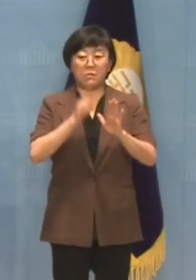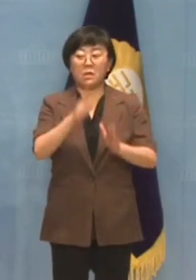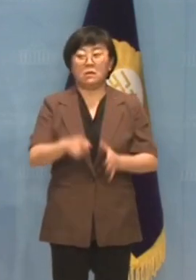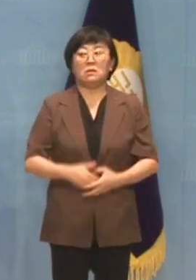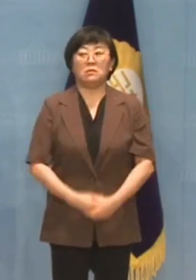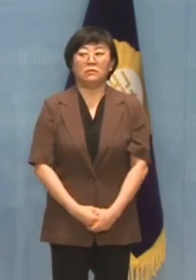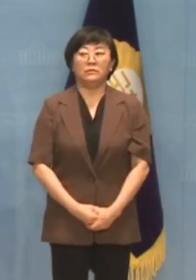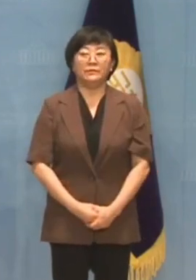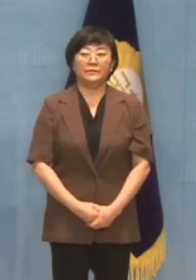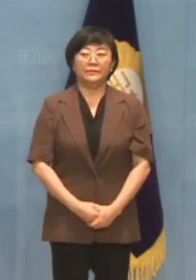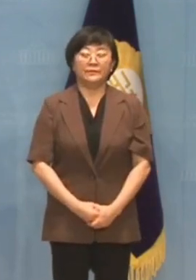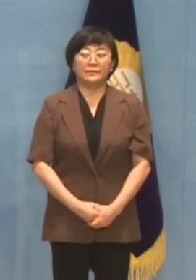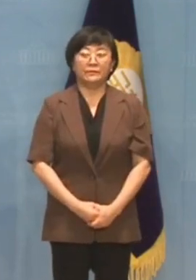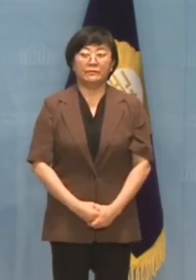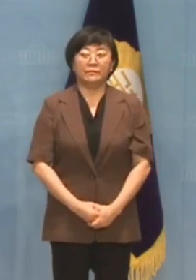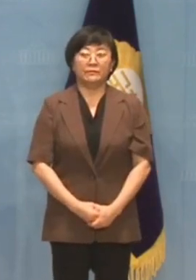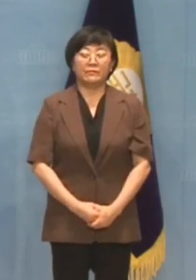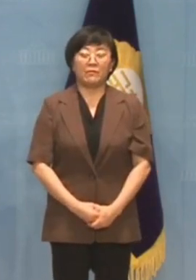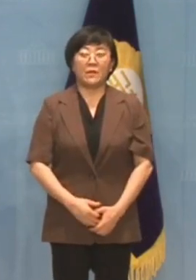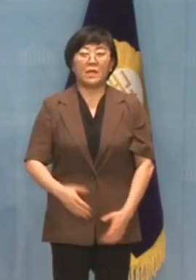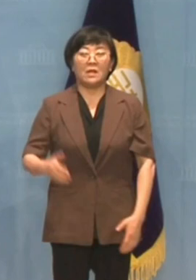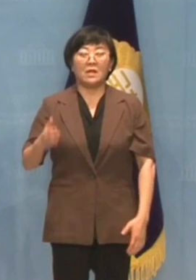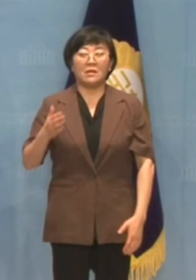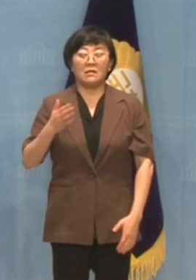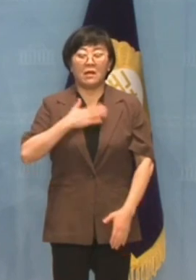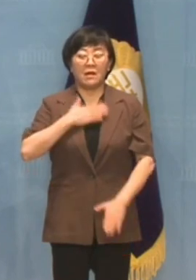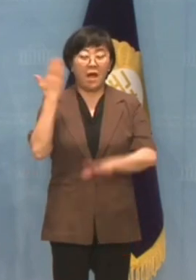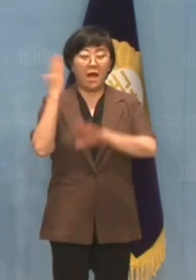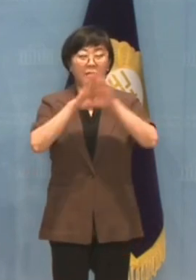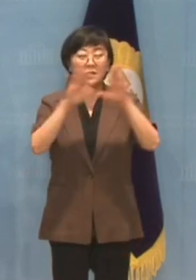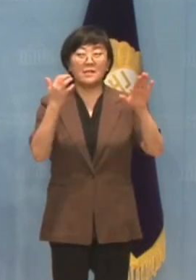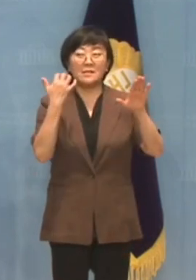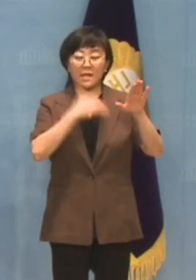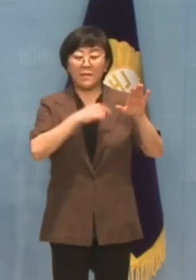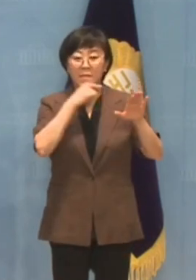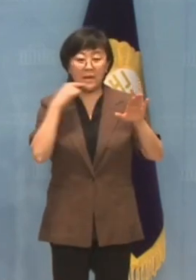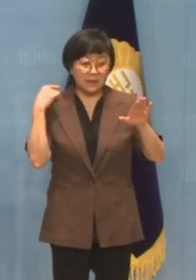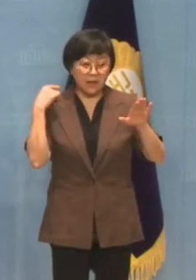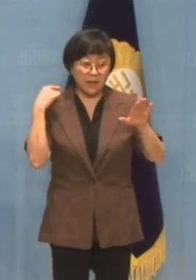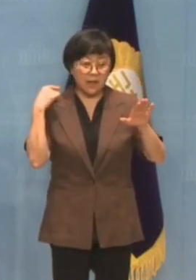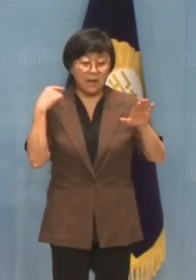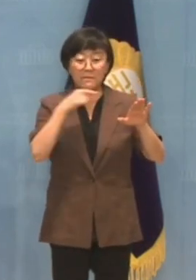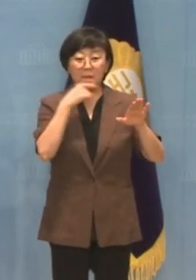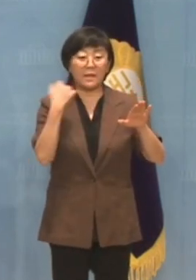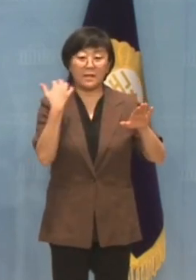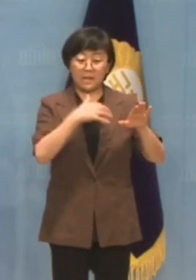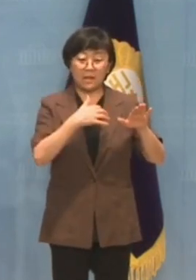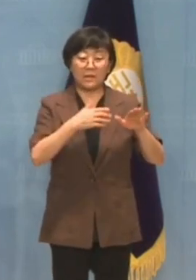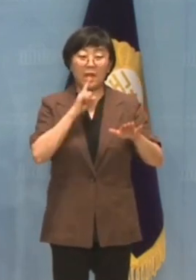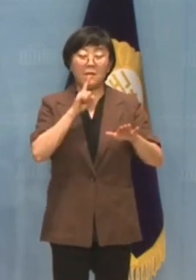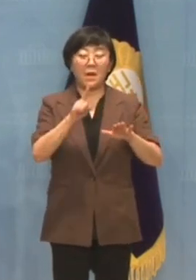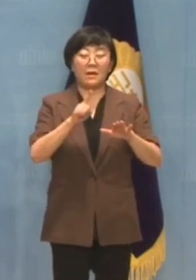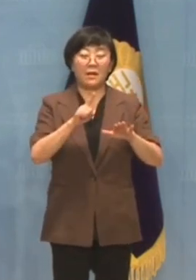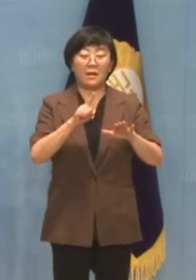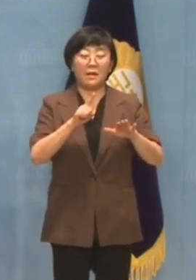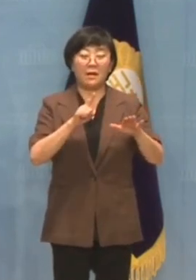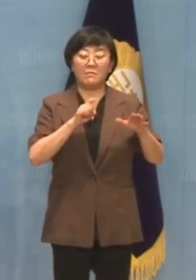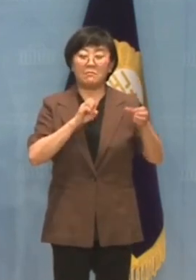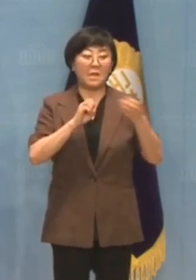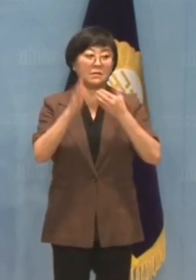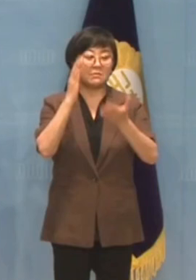밝혔습니다 내가 하늘색이 빨간색이라 하면 빨간색이야 내 말에 토달면